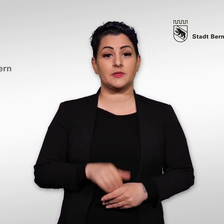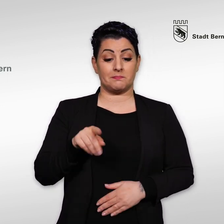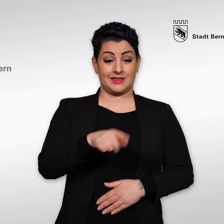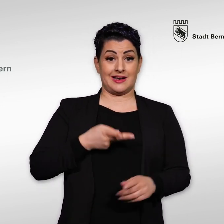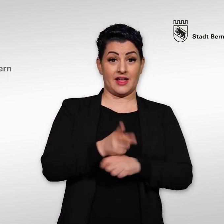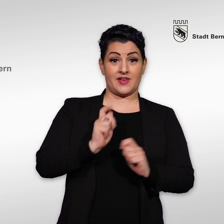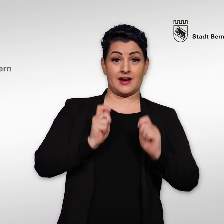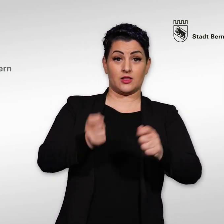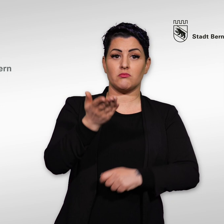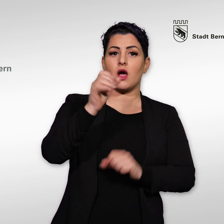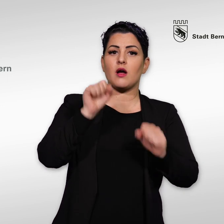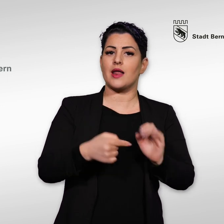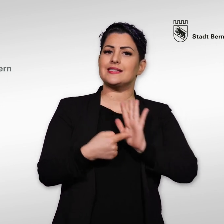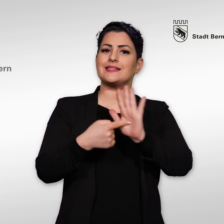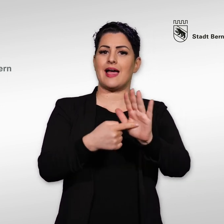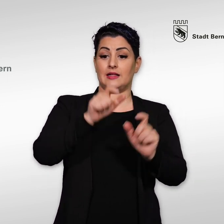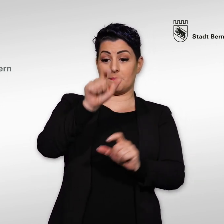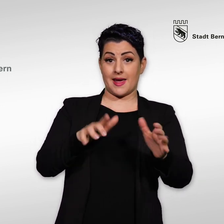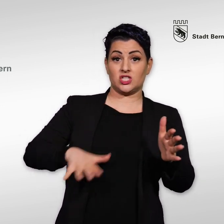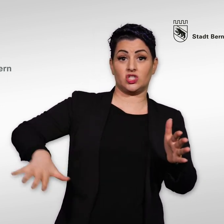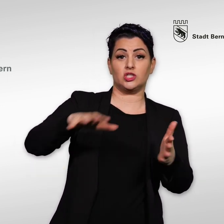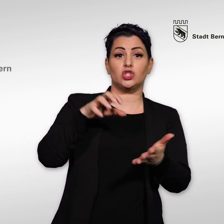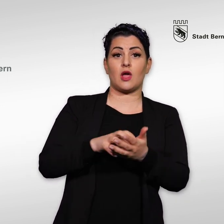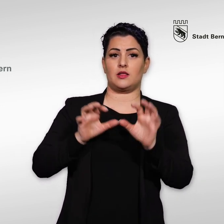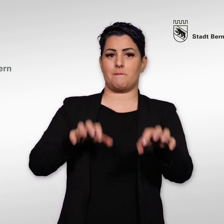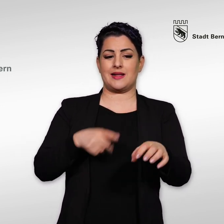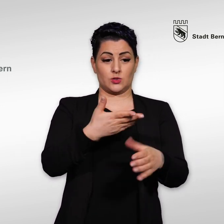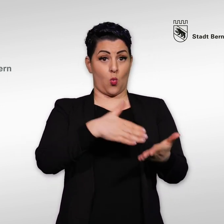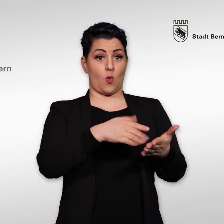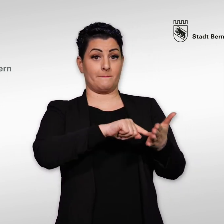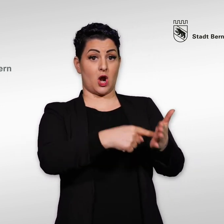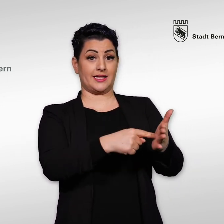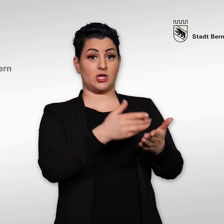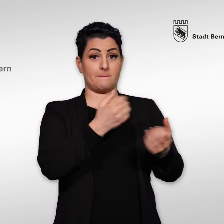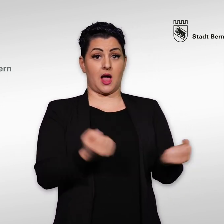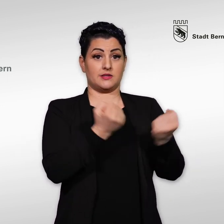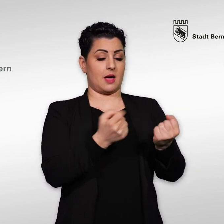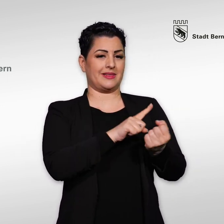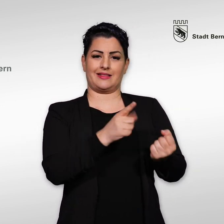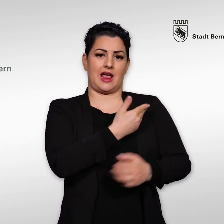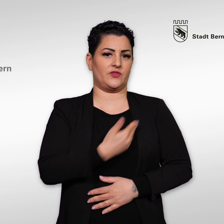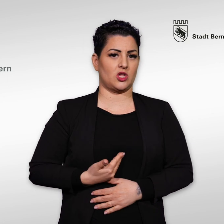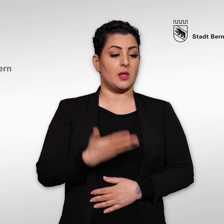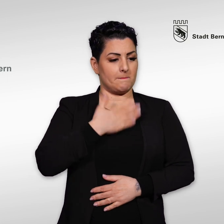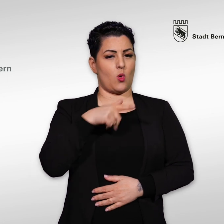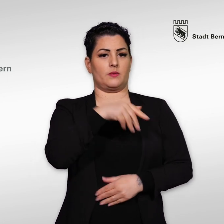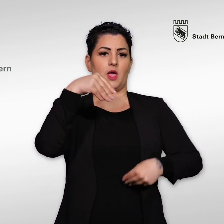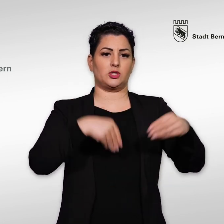Mit einem Referendum zeigen Sie, dass viele Menschen in der Stadt Bern mit einer politischen Massnahme nicht einverstanden sind und darüber